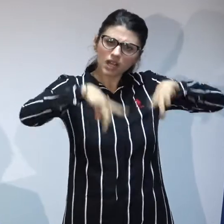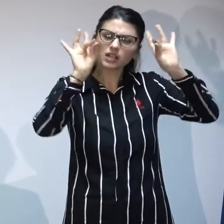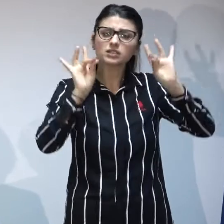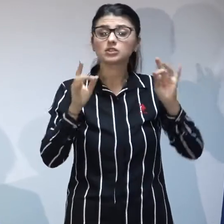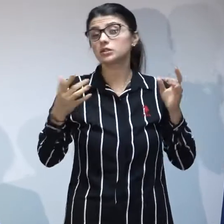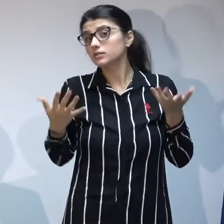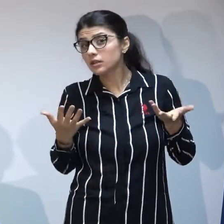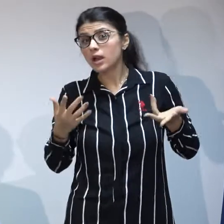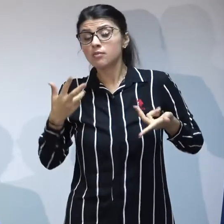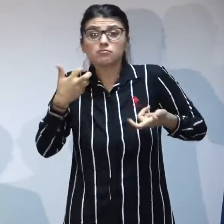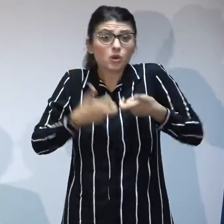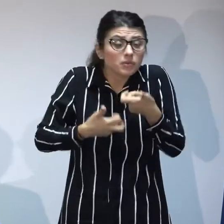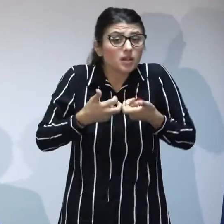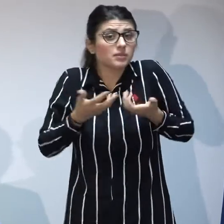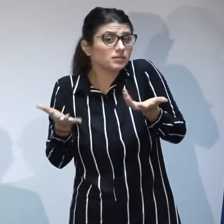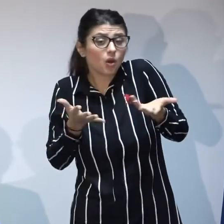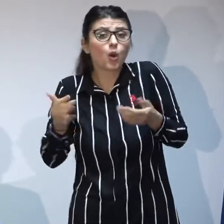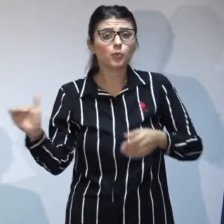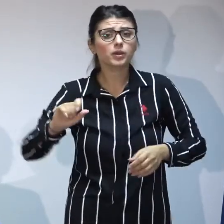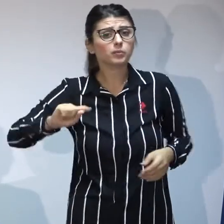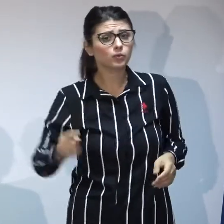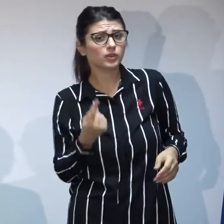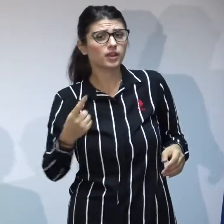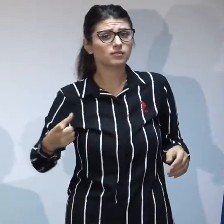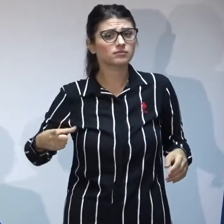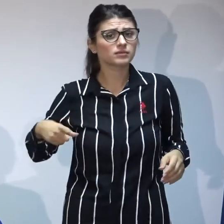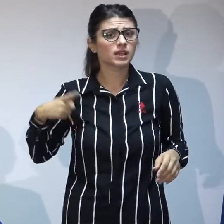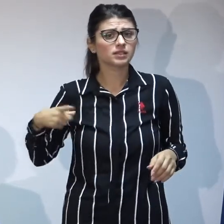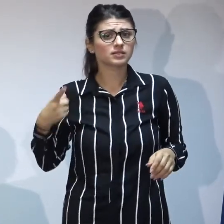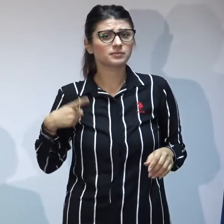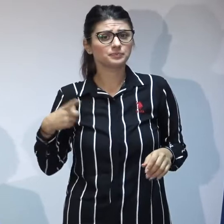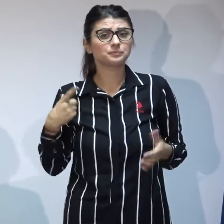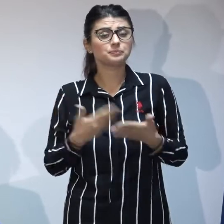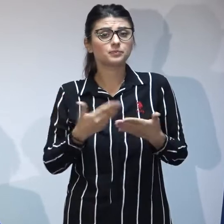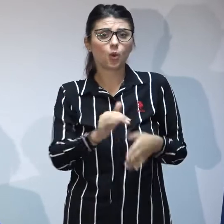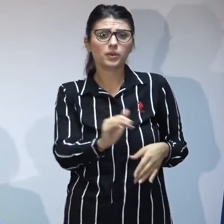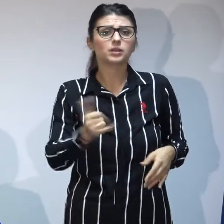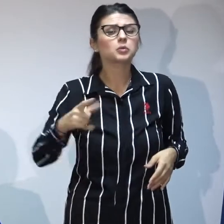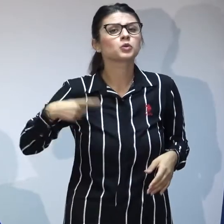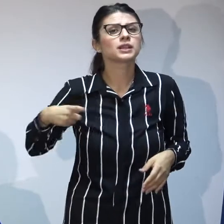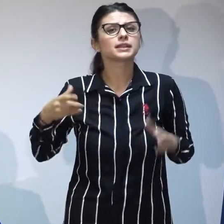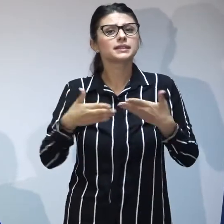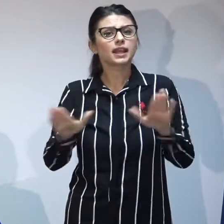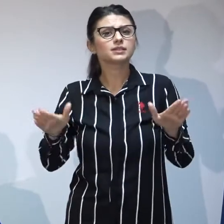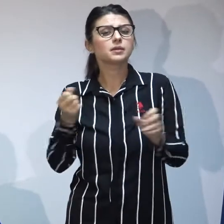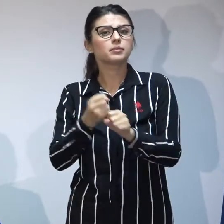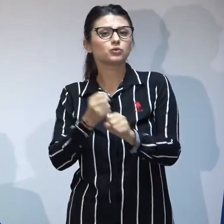copiii puteau fi deschisă